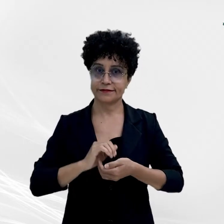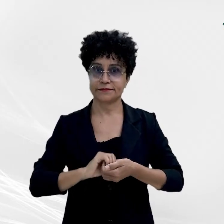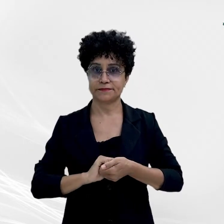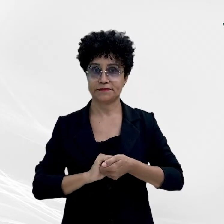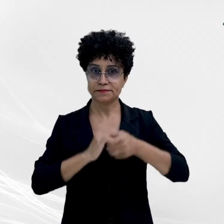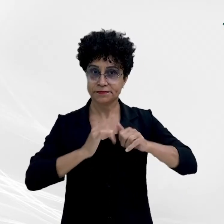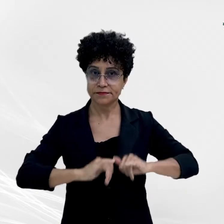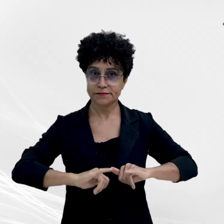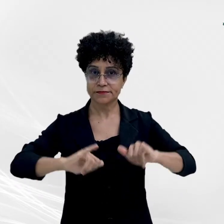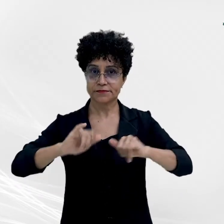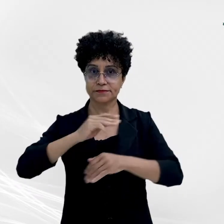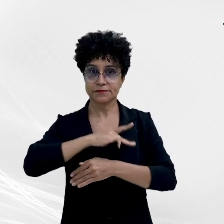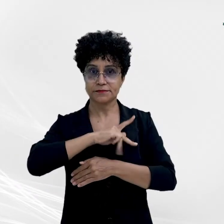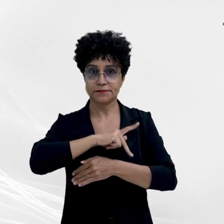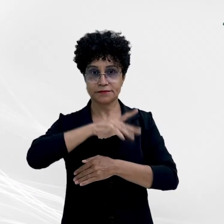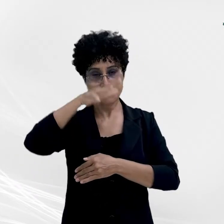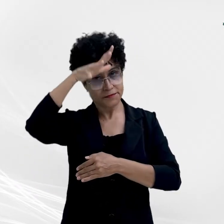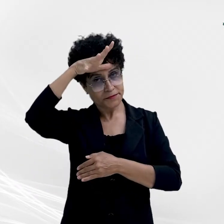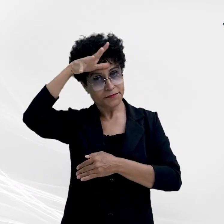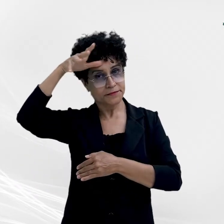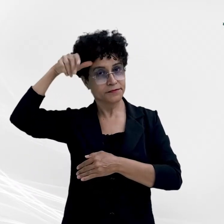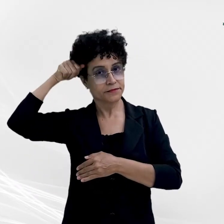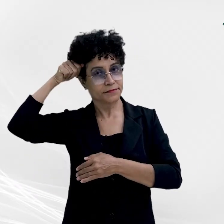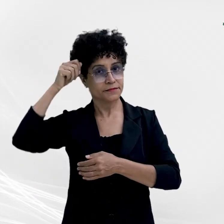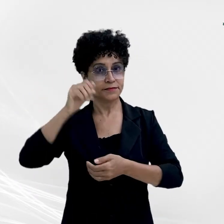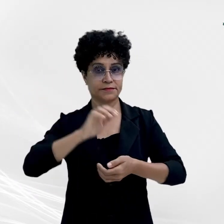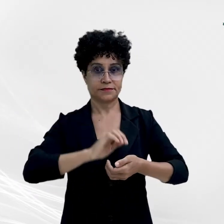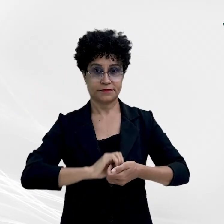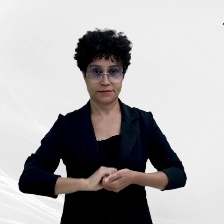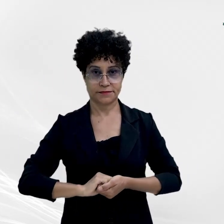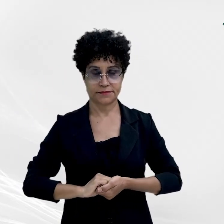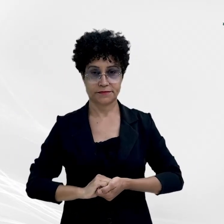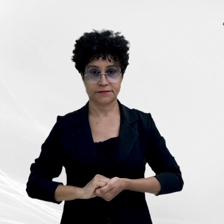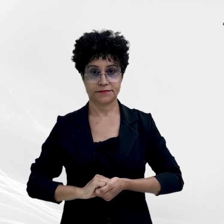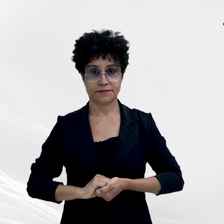é um conteúdo do Ministério Público do Estado de Mato Grosso. ty. Perfeito. Perfeito. Perfeito. Obrigado.